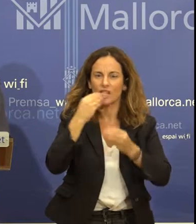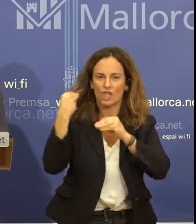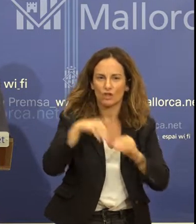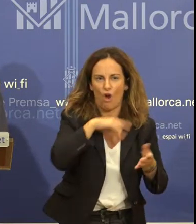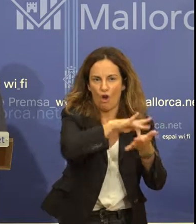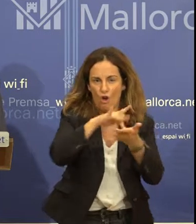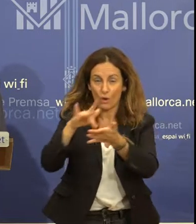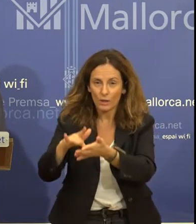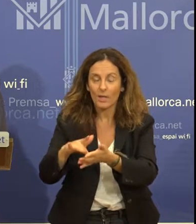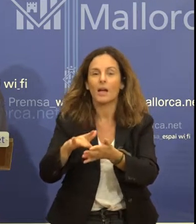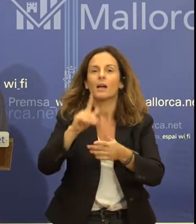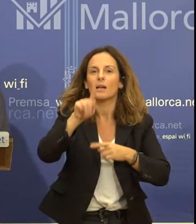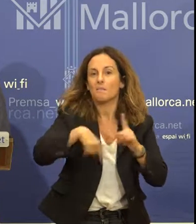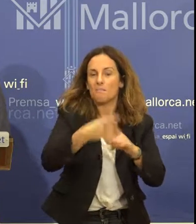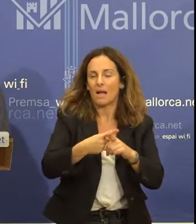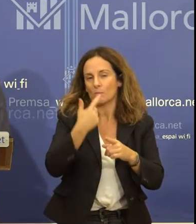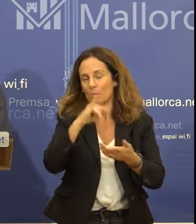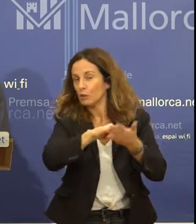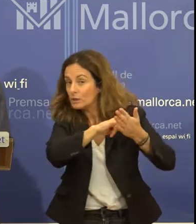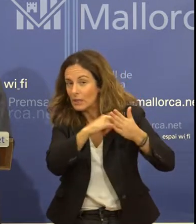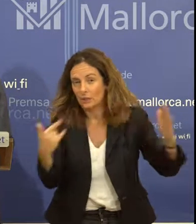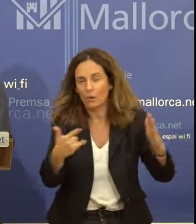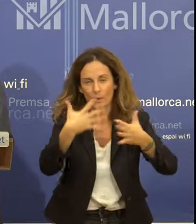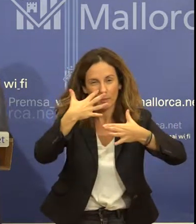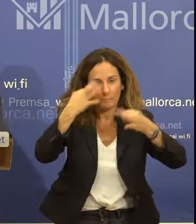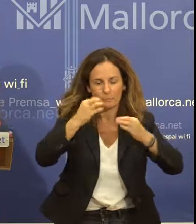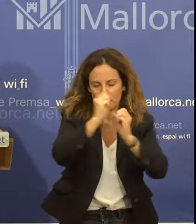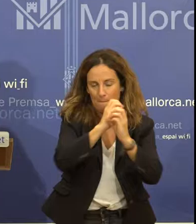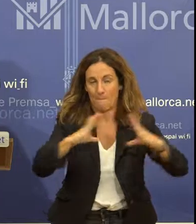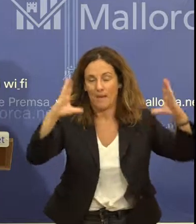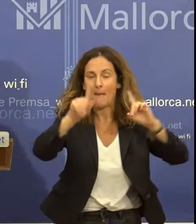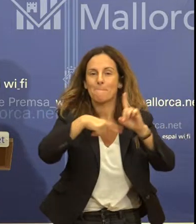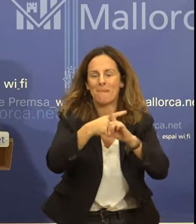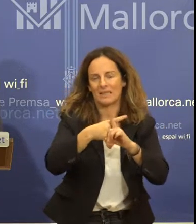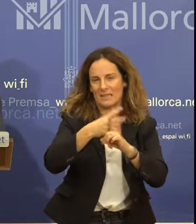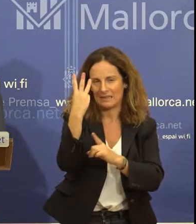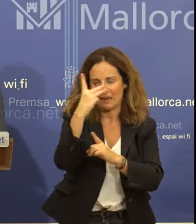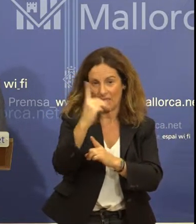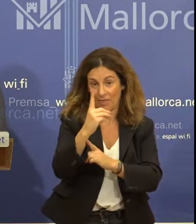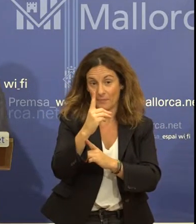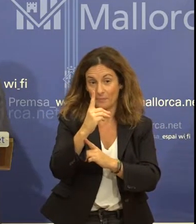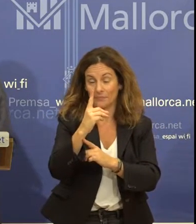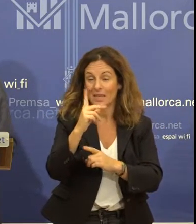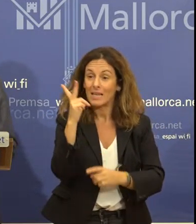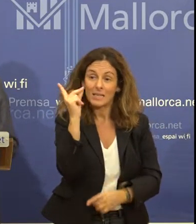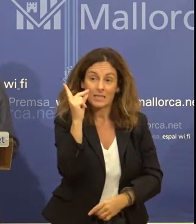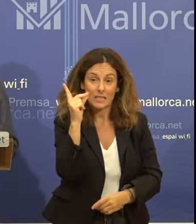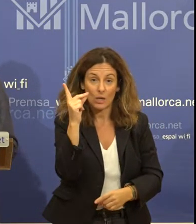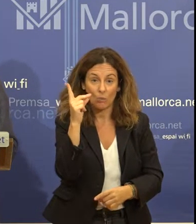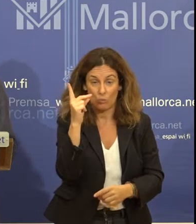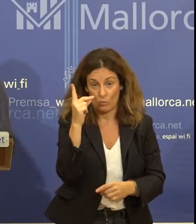de realitat augmentada i recreació 3D. En un segon bloc, volem aprofitar, així com